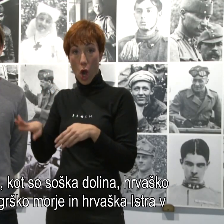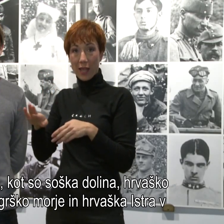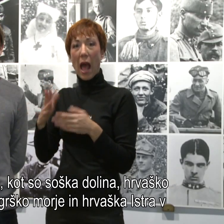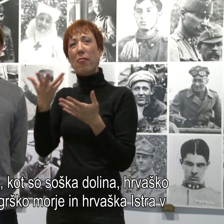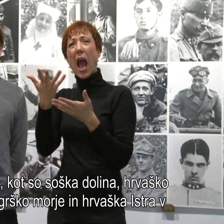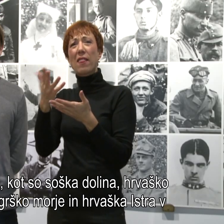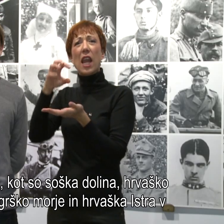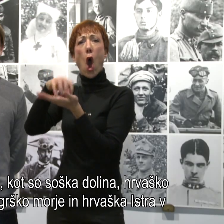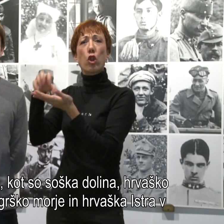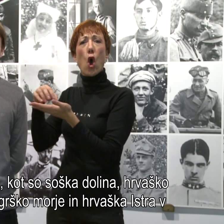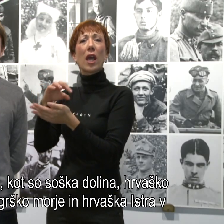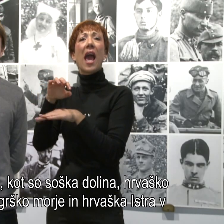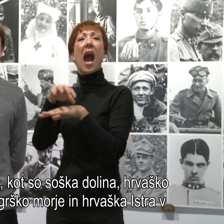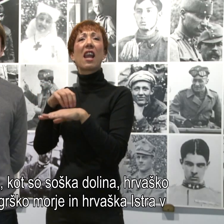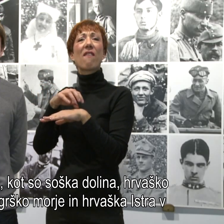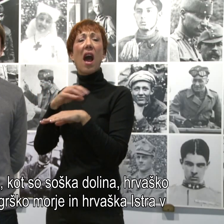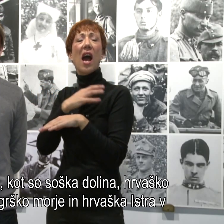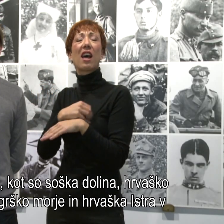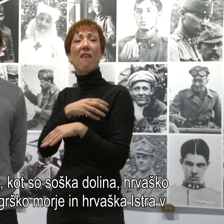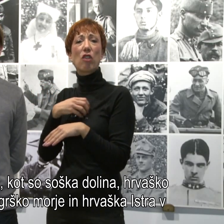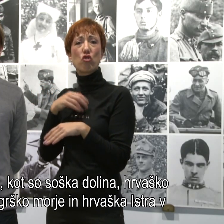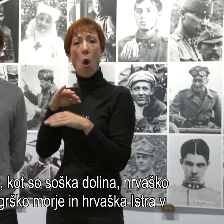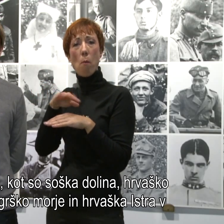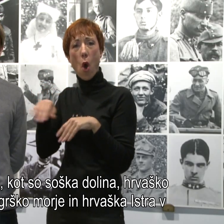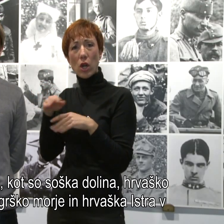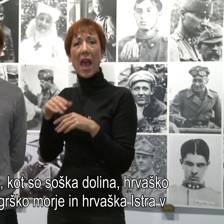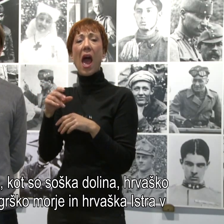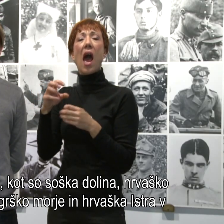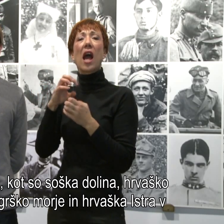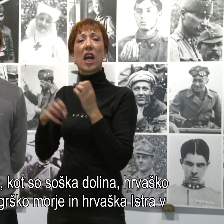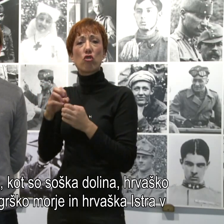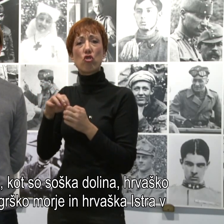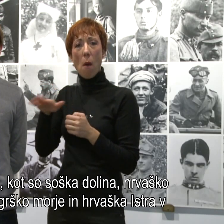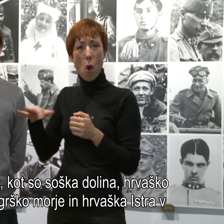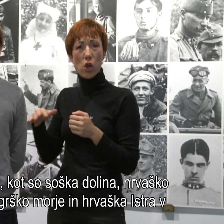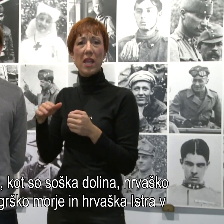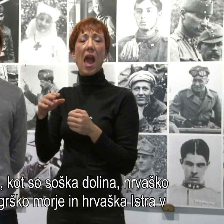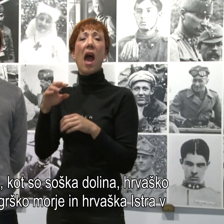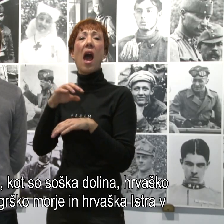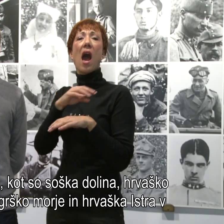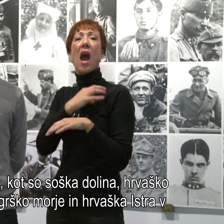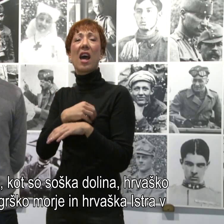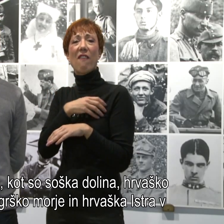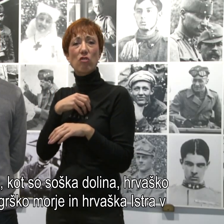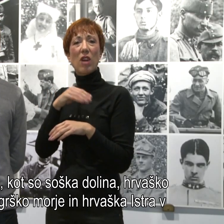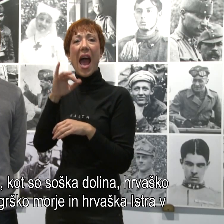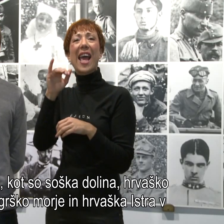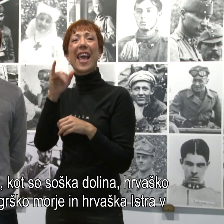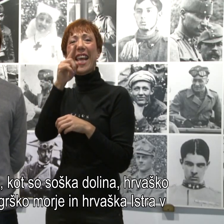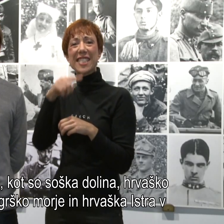Hrvaškem morju, Grškem morju, Hrvaški istri in druga manjša zemlja vstopijo v Prvo svetovno